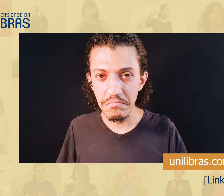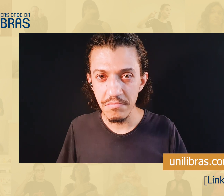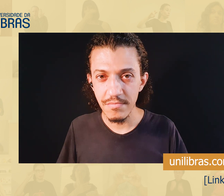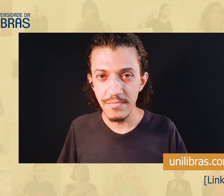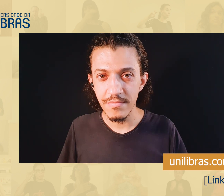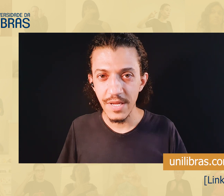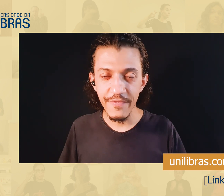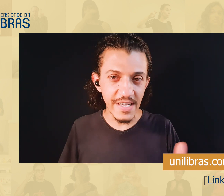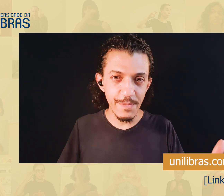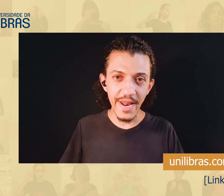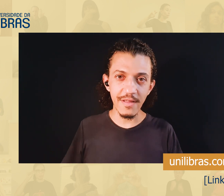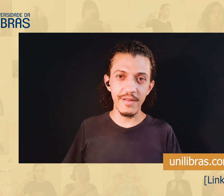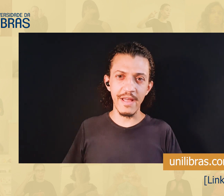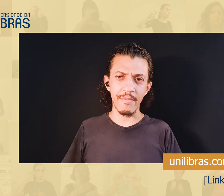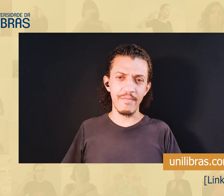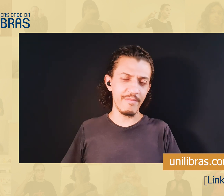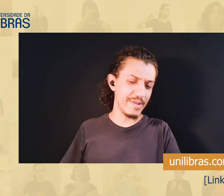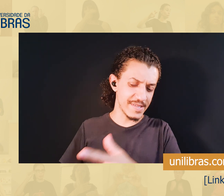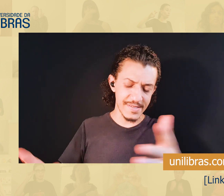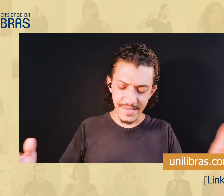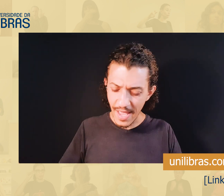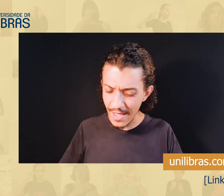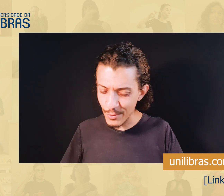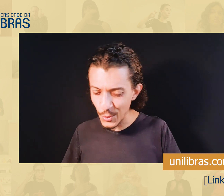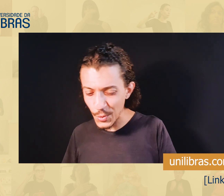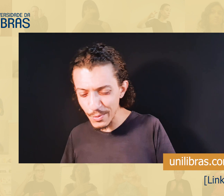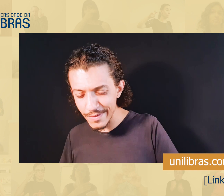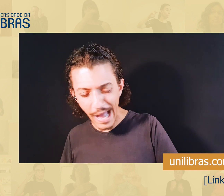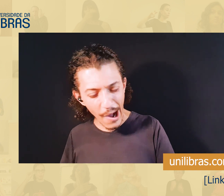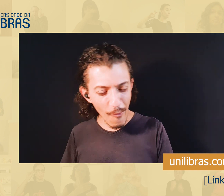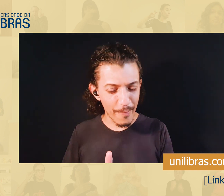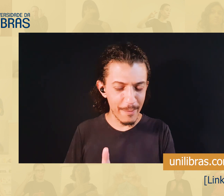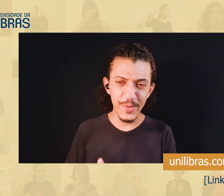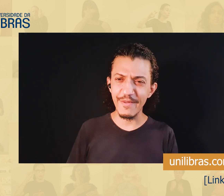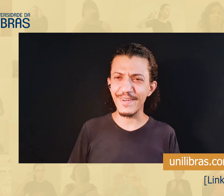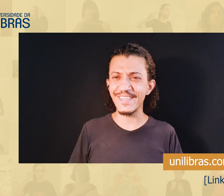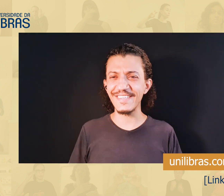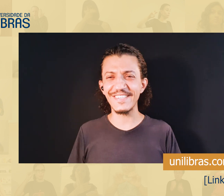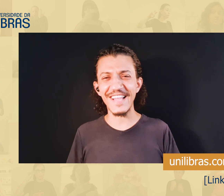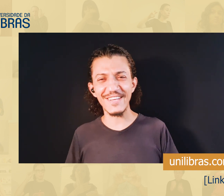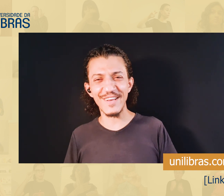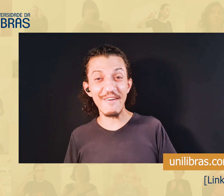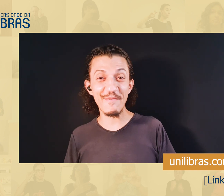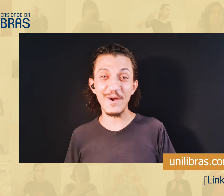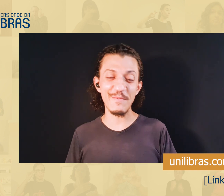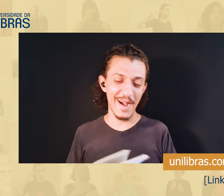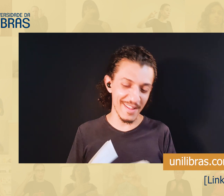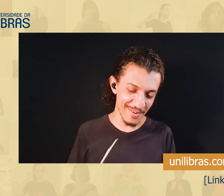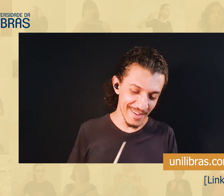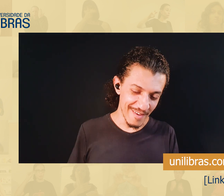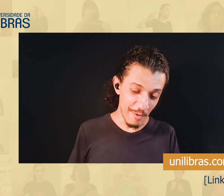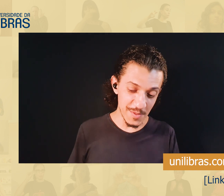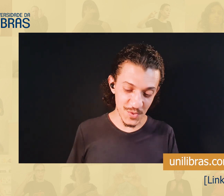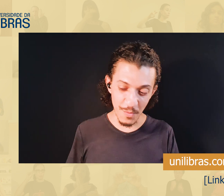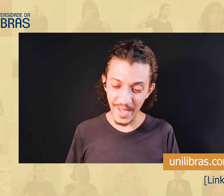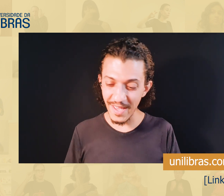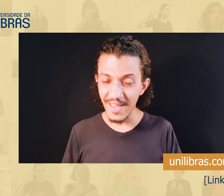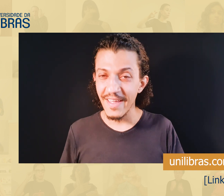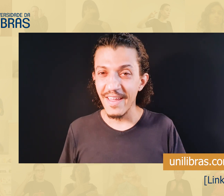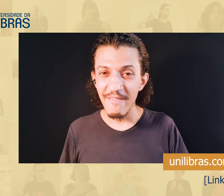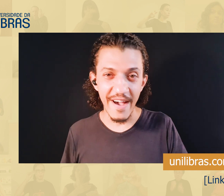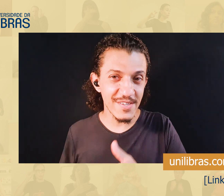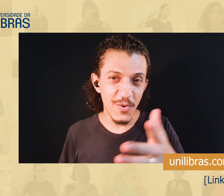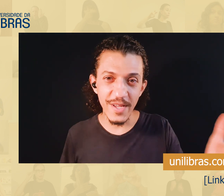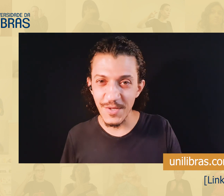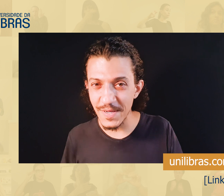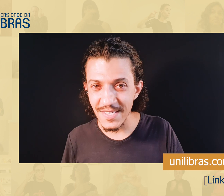vídeo. Fiquei esperando, né? Pesquisei tudo e tal, para poder fazer esse estágio lá, ficamos animados, fomos descobrir